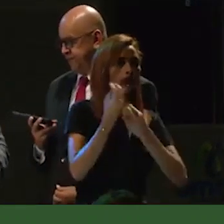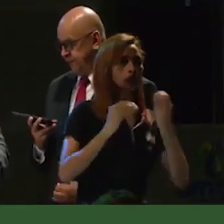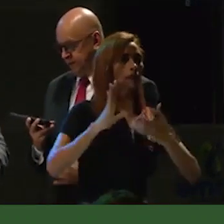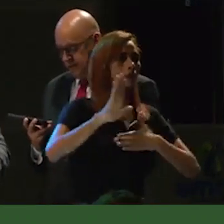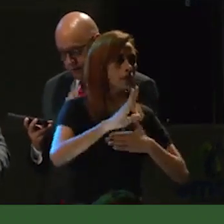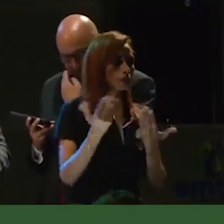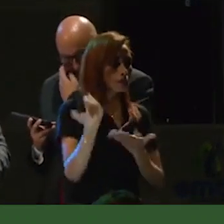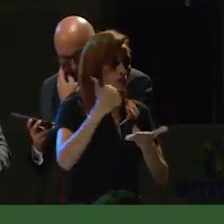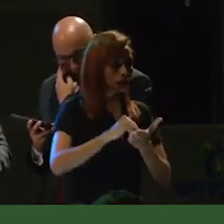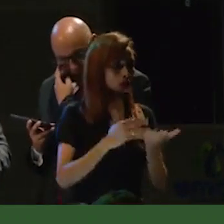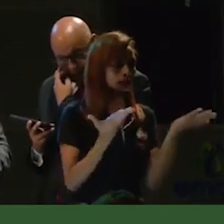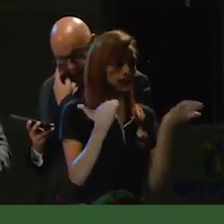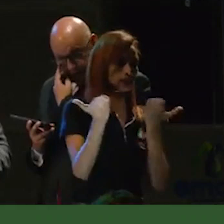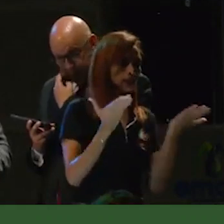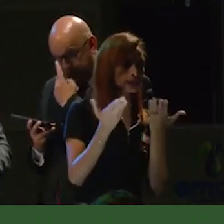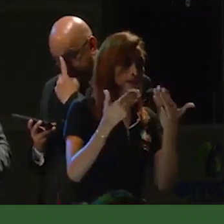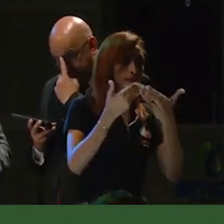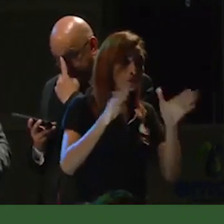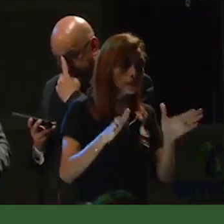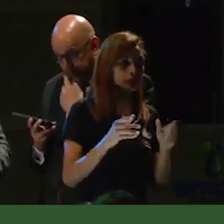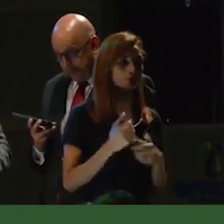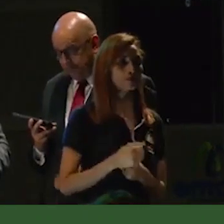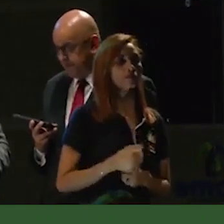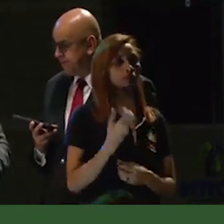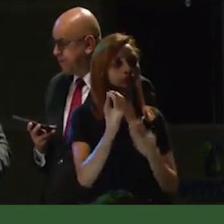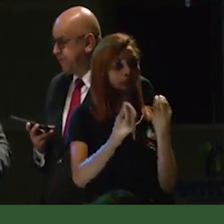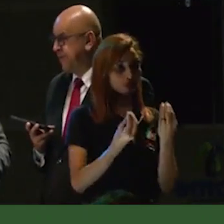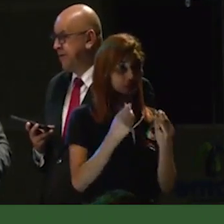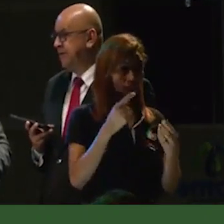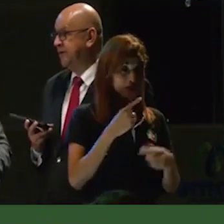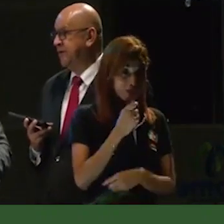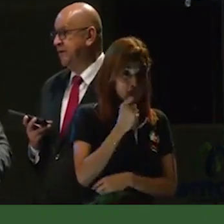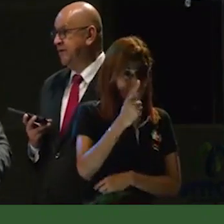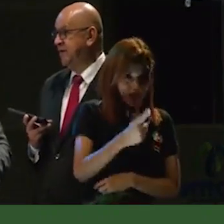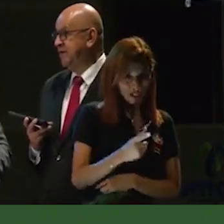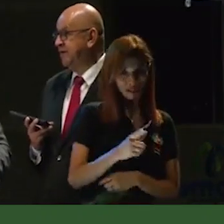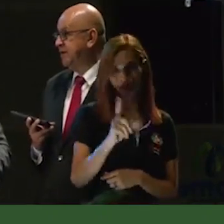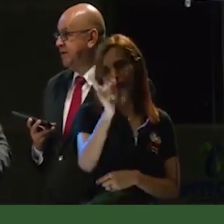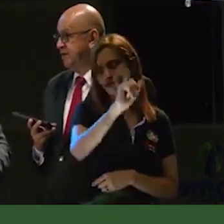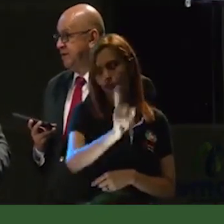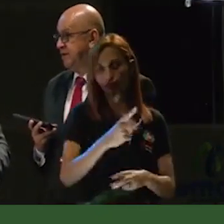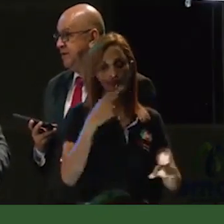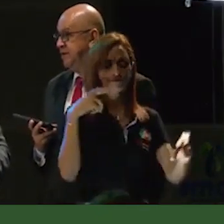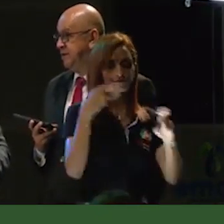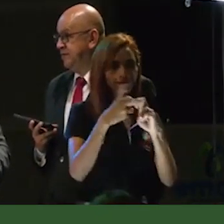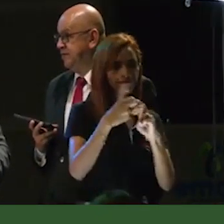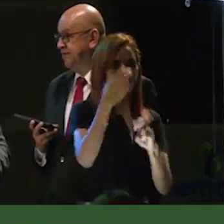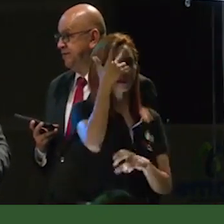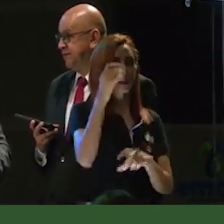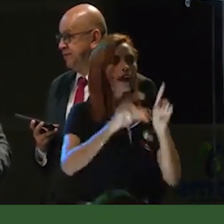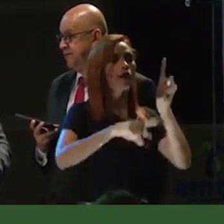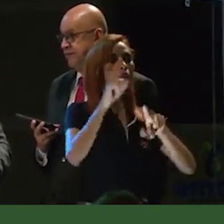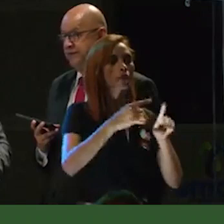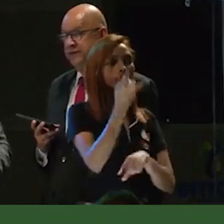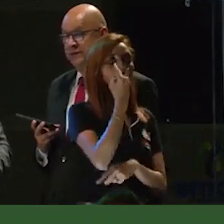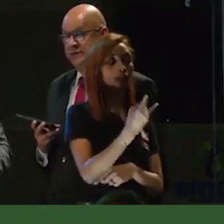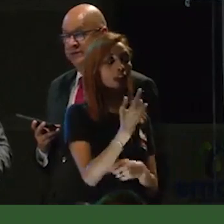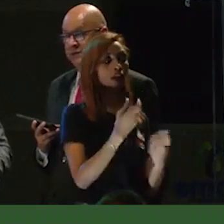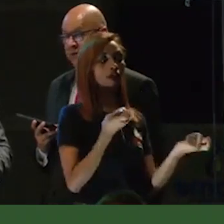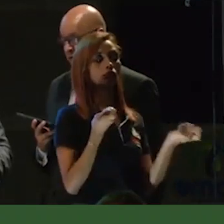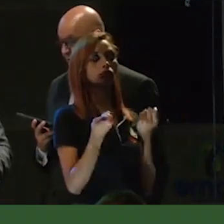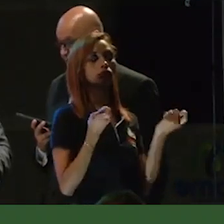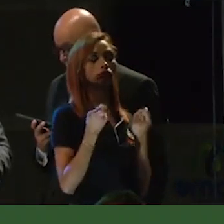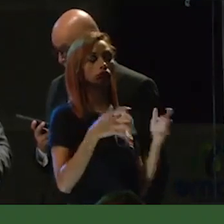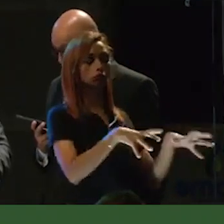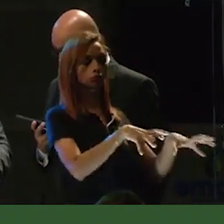materializado en su plan de desarrollo. Tarea que no fue fácil, considerando el interés de las personas que tenían bajo su poder y mando